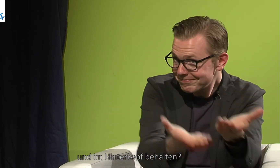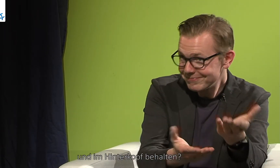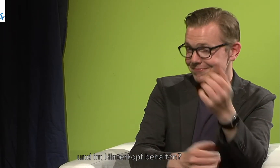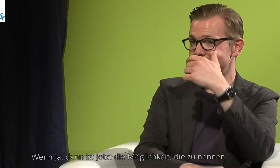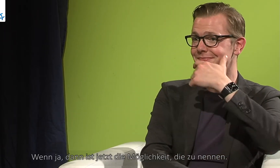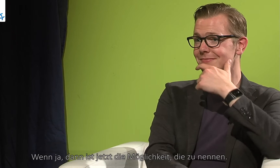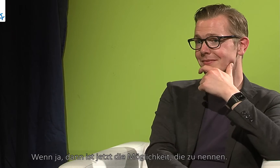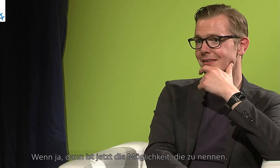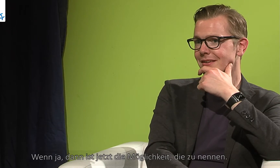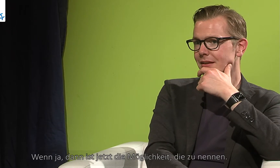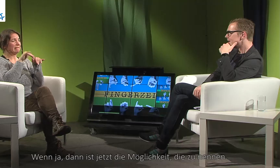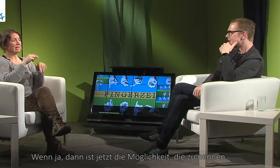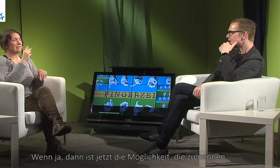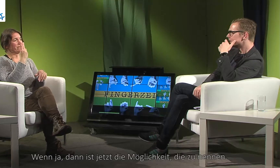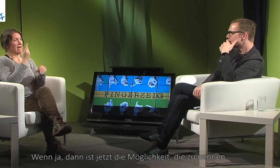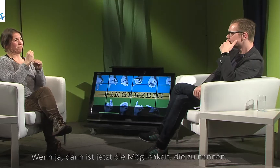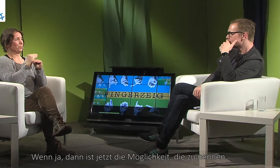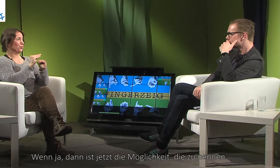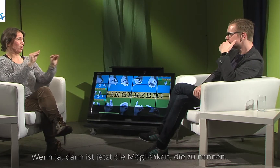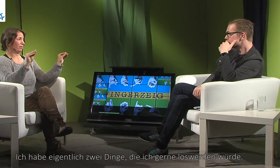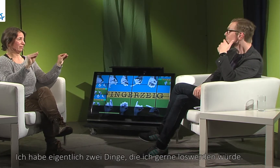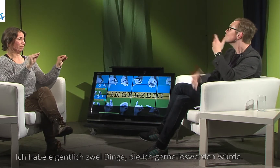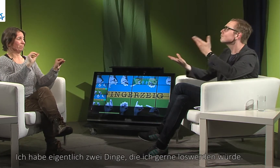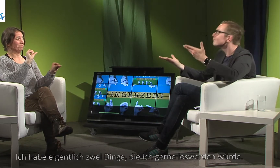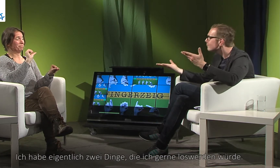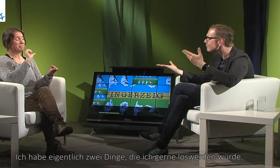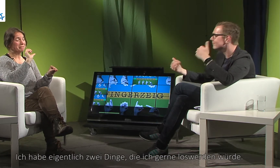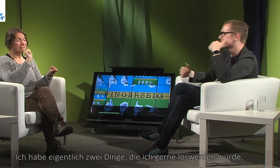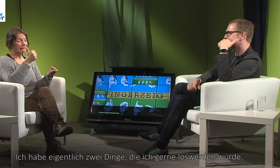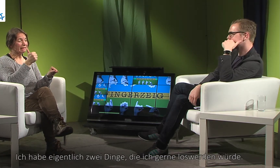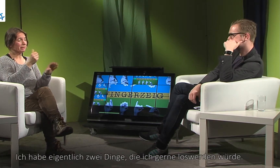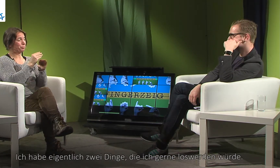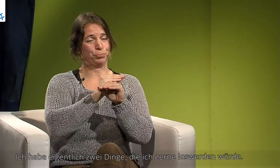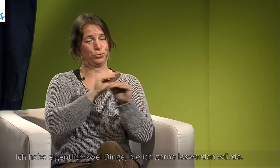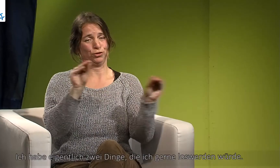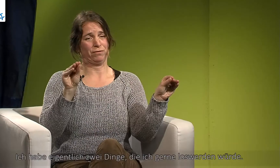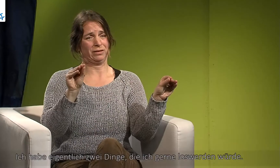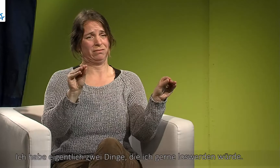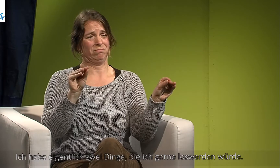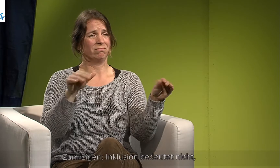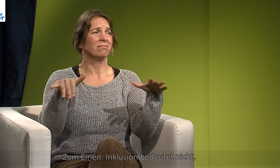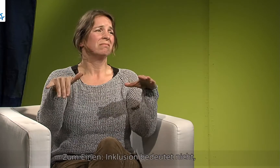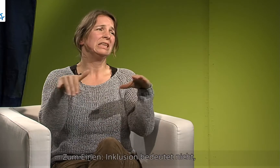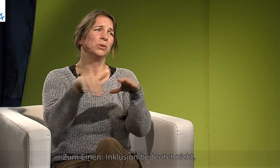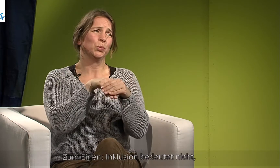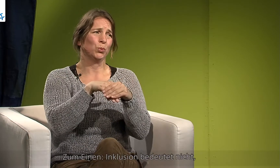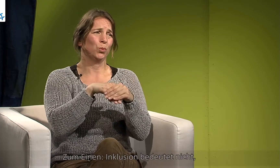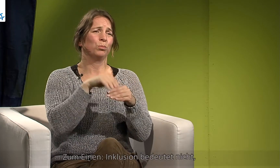Wenn ja, dann ist jetzt die Möglichkeit, die zu nennen. Ja, habe eigentlich zwei Dinge, die ich gerne loswerden würde. Also zum einen,